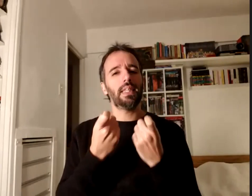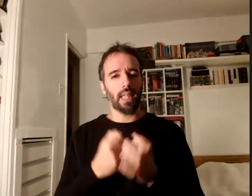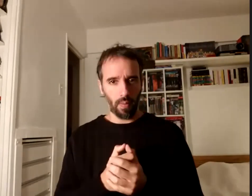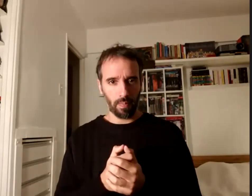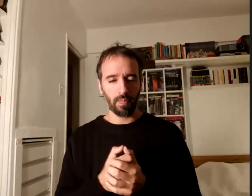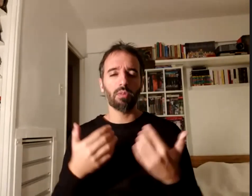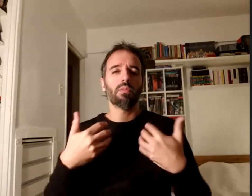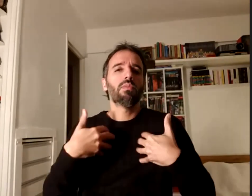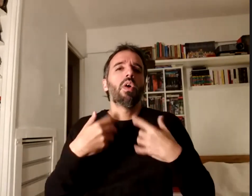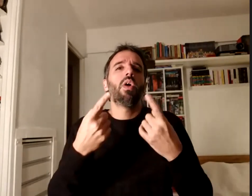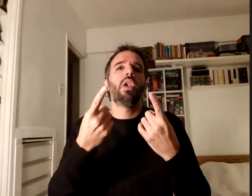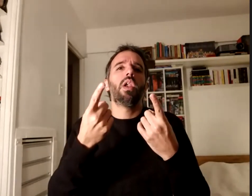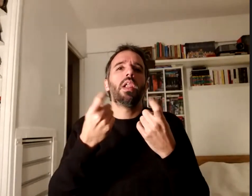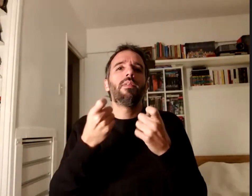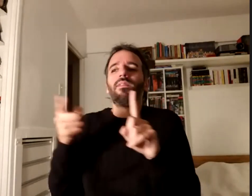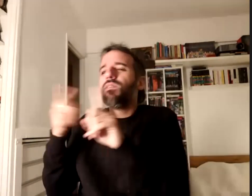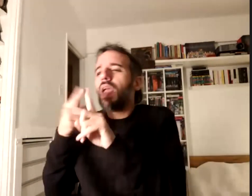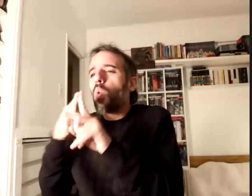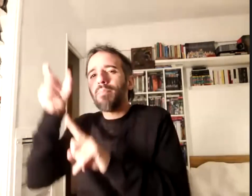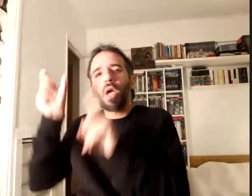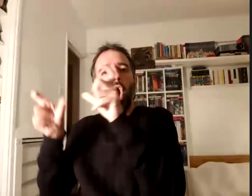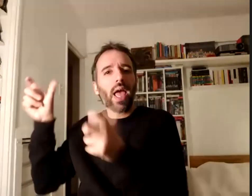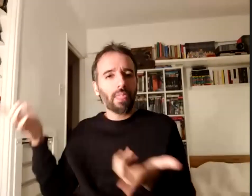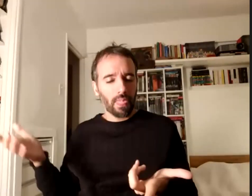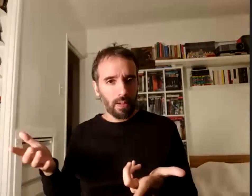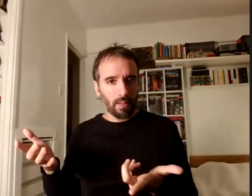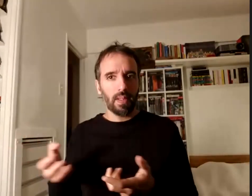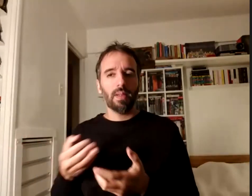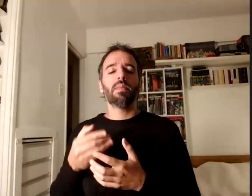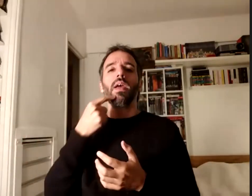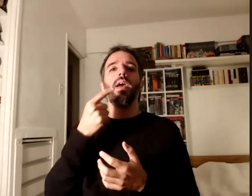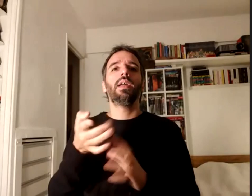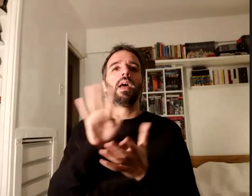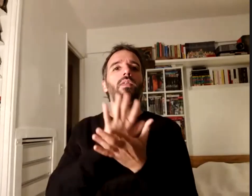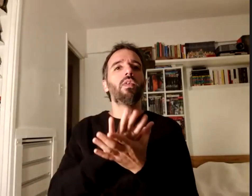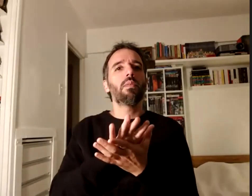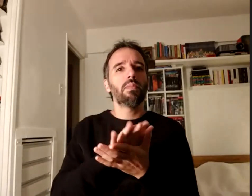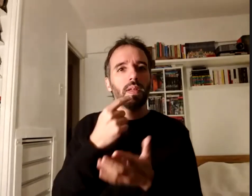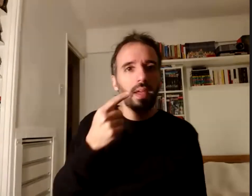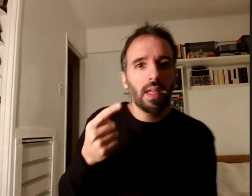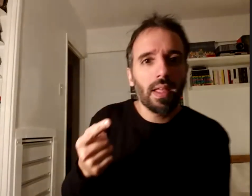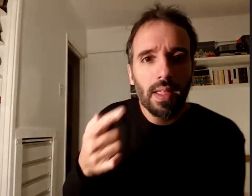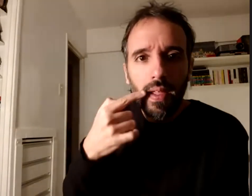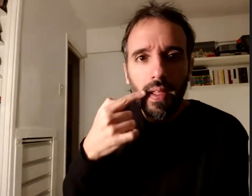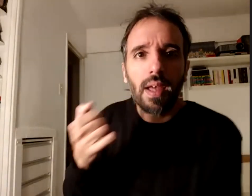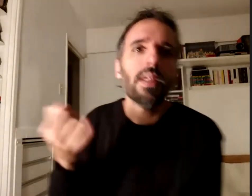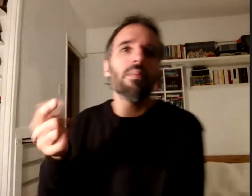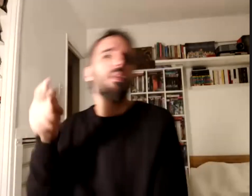vincularme con gente porque el colegio secundario está en la misma institución en la que vivía era salir de un ámbito